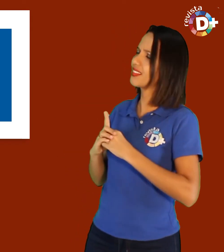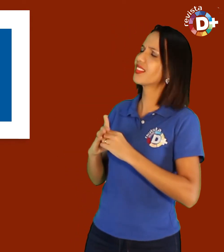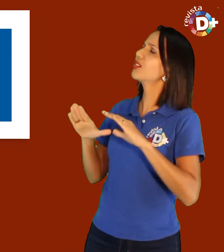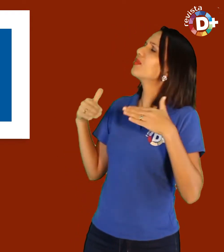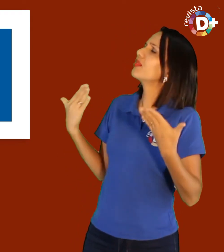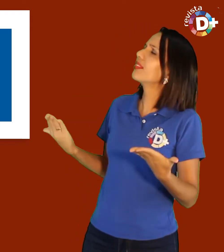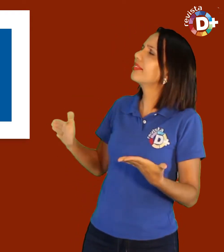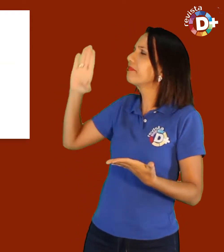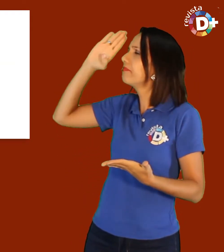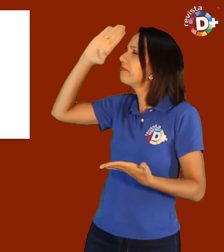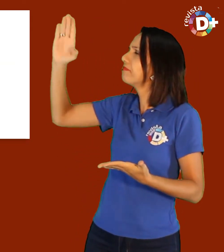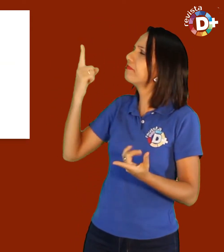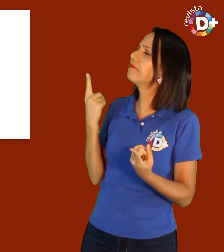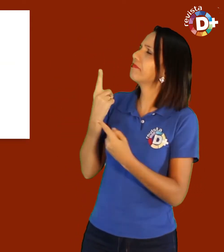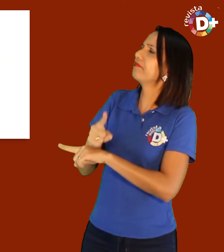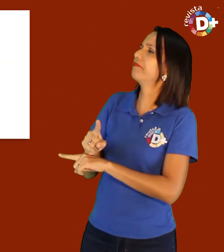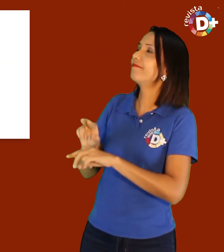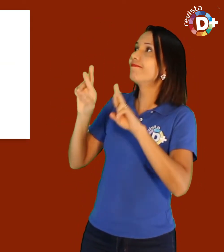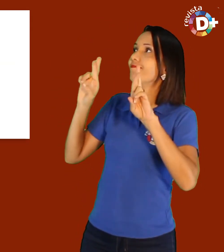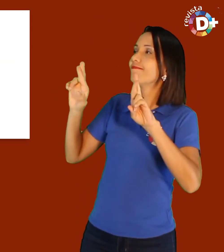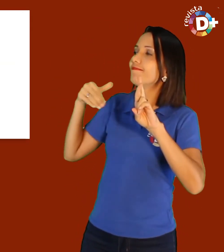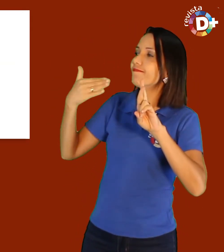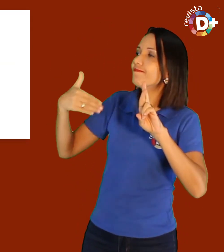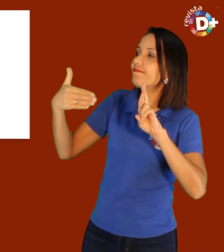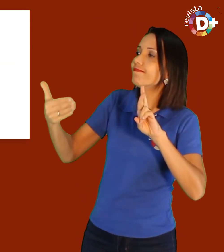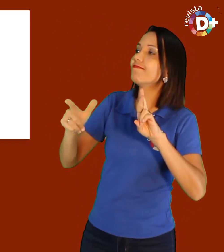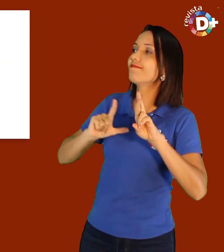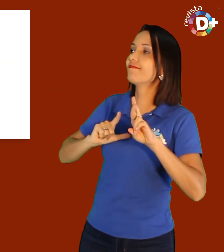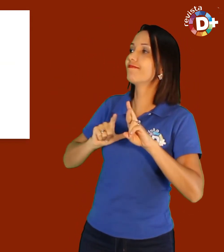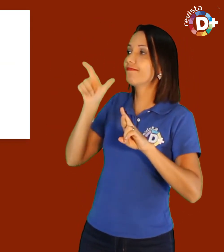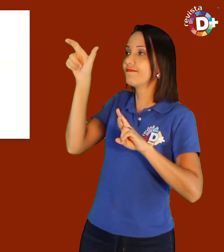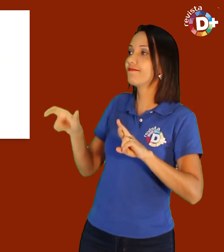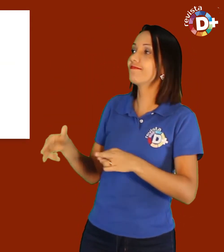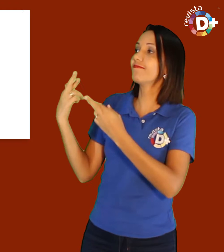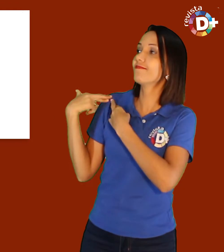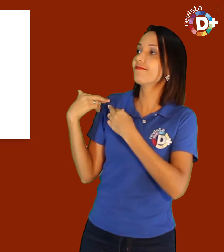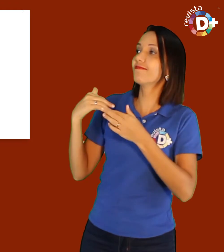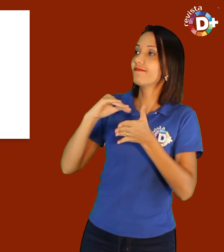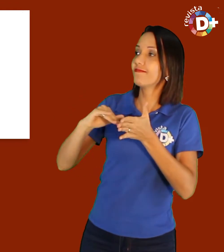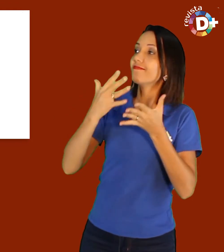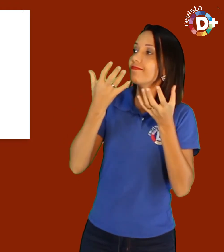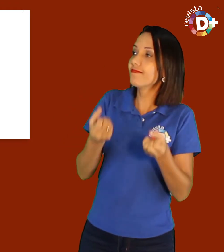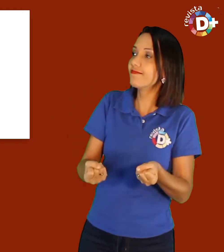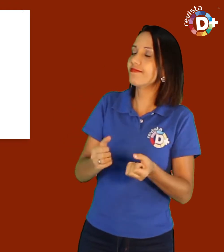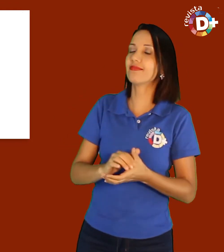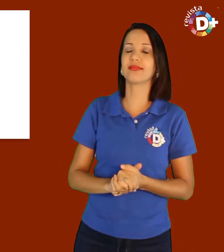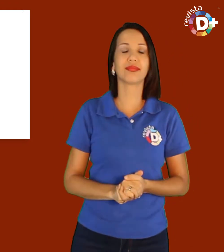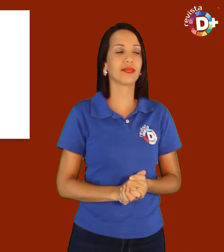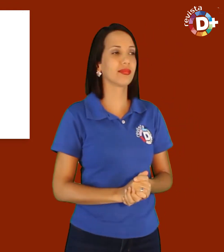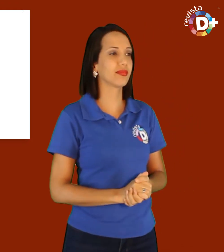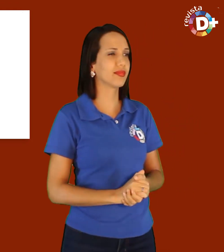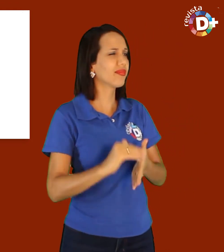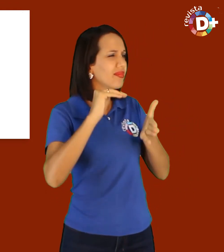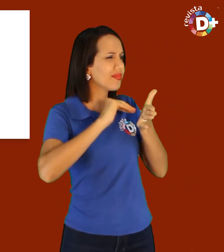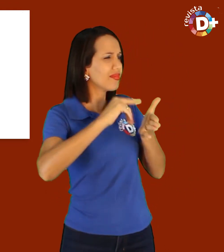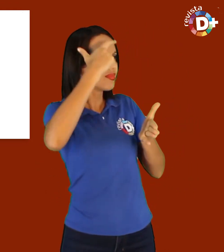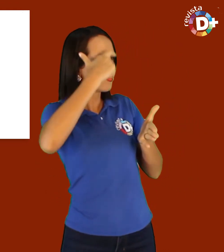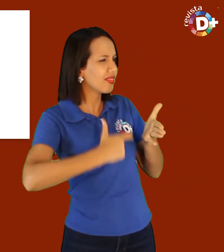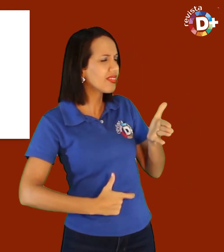D mais, quais são os principais desafios que espera enfrentar neste cargo? Mais do que o